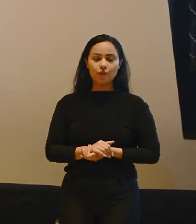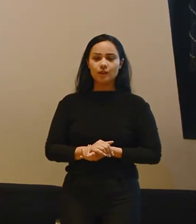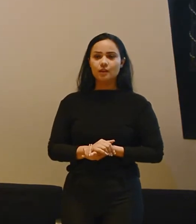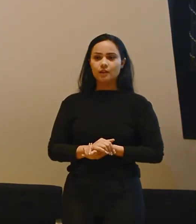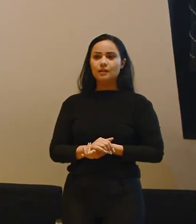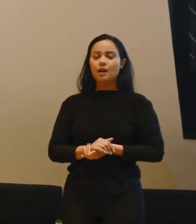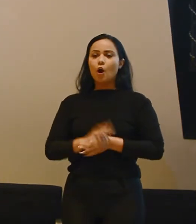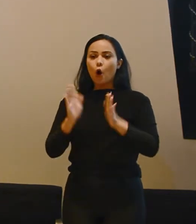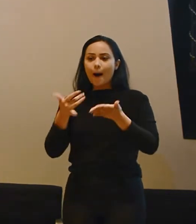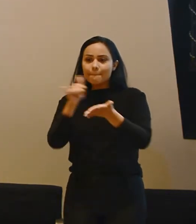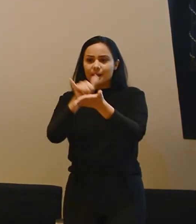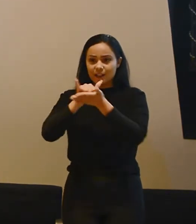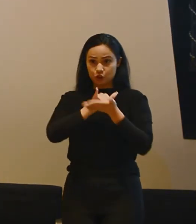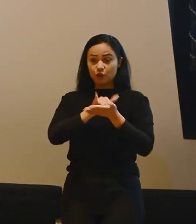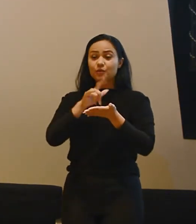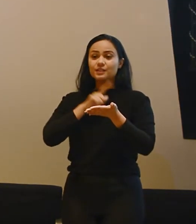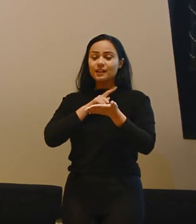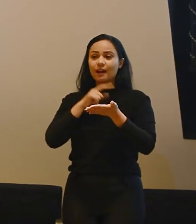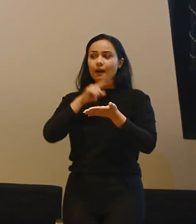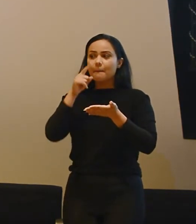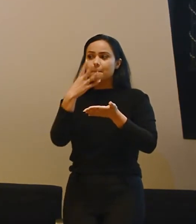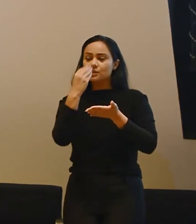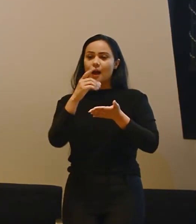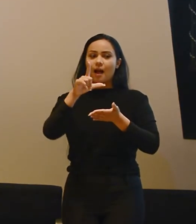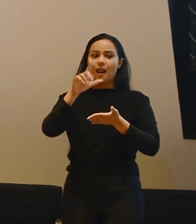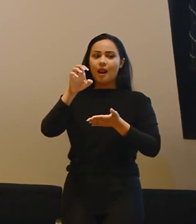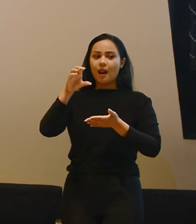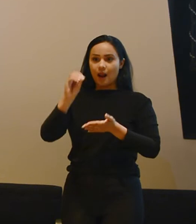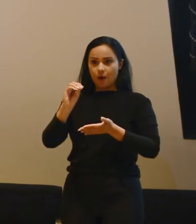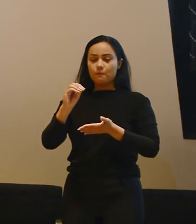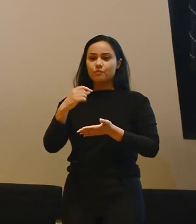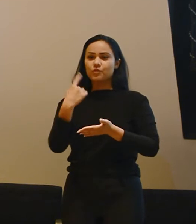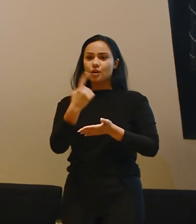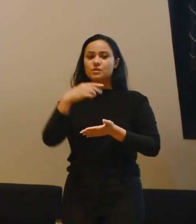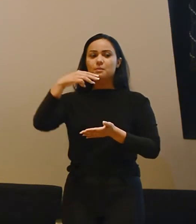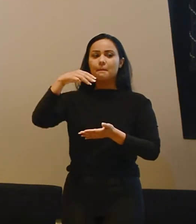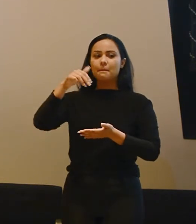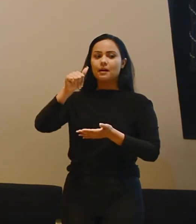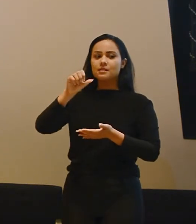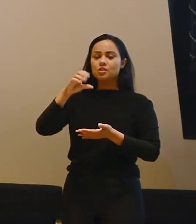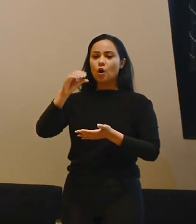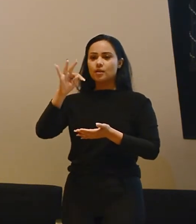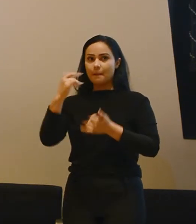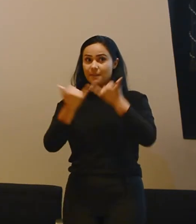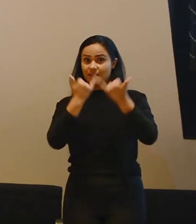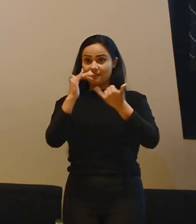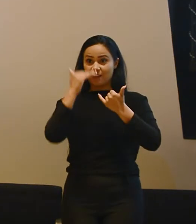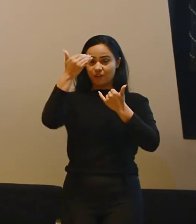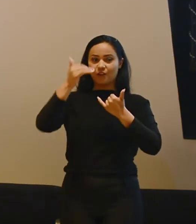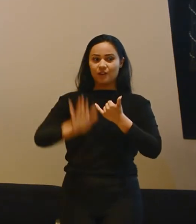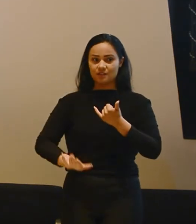aplicativo, então o aplicativo tem a carinha que é com o Léo, que é o nosso mascote, que está lá fora brincando com as crianças.